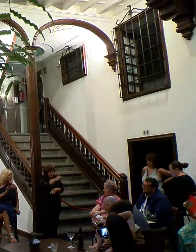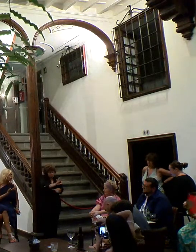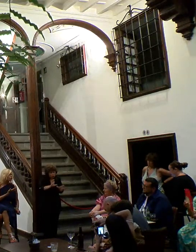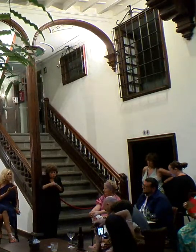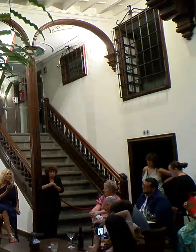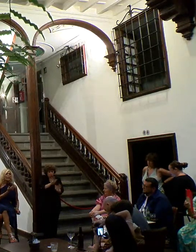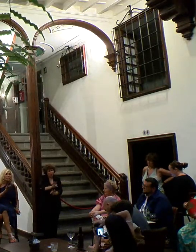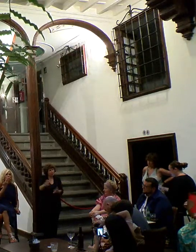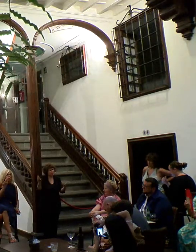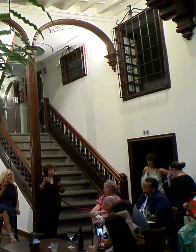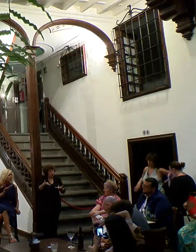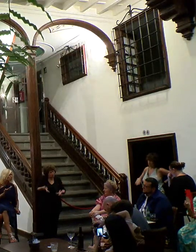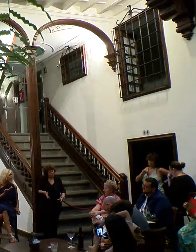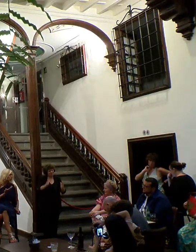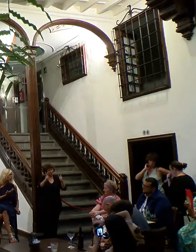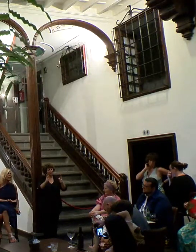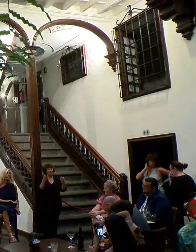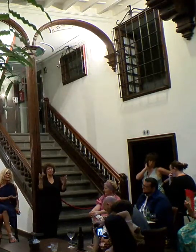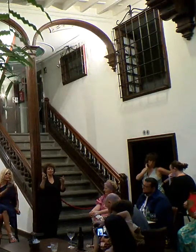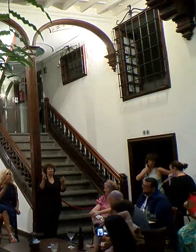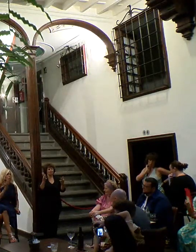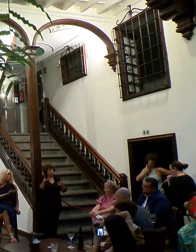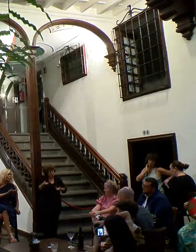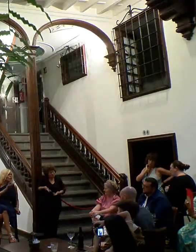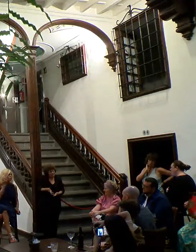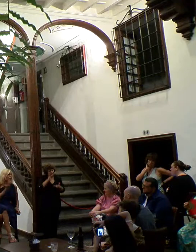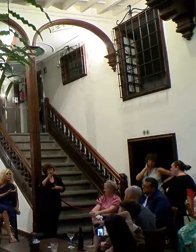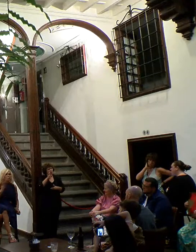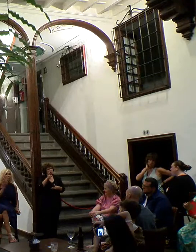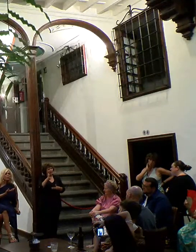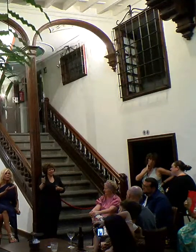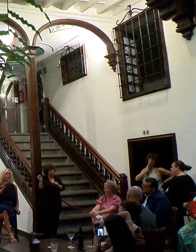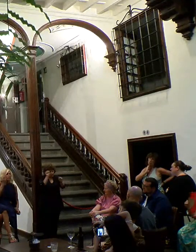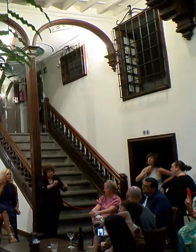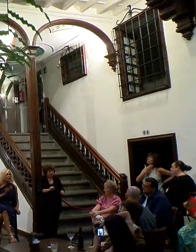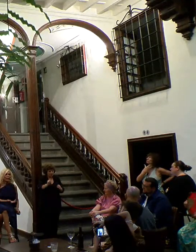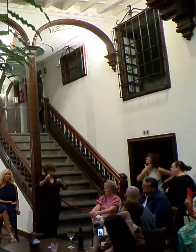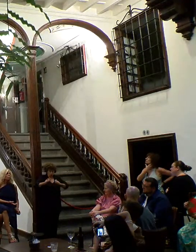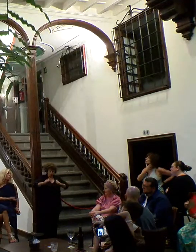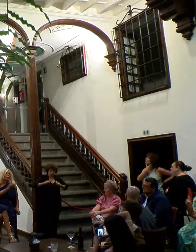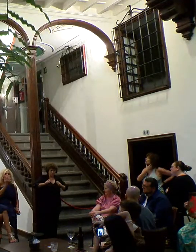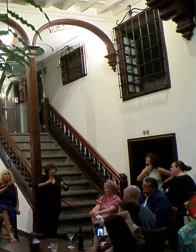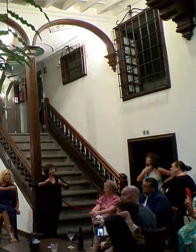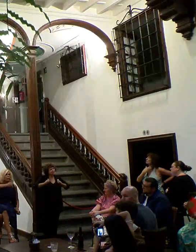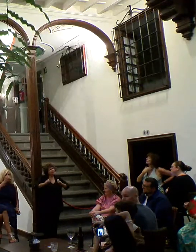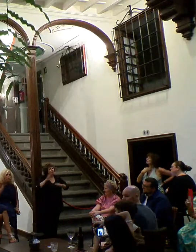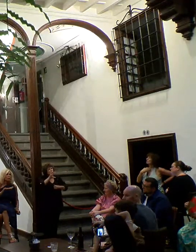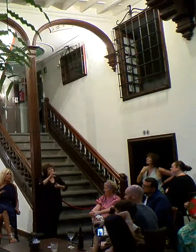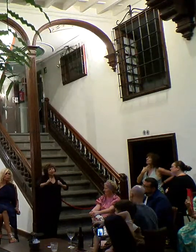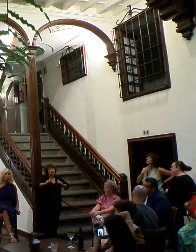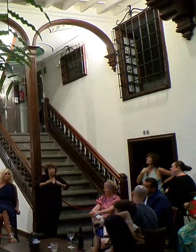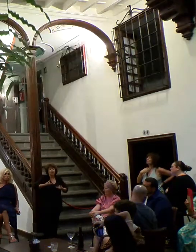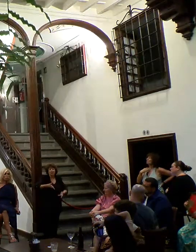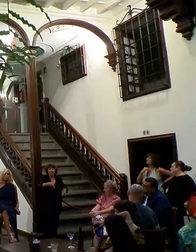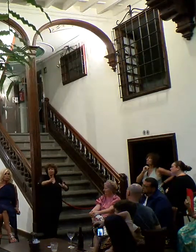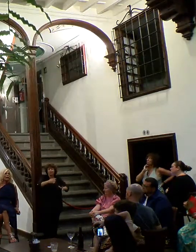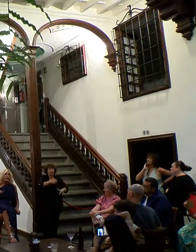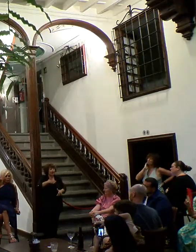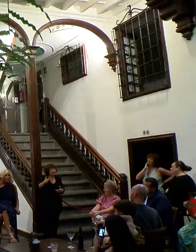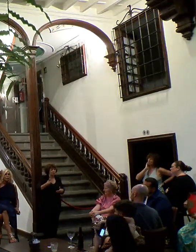de ti me voy a dar mi corazón por eso te pido nada